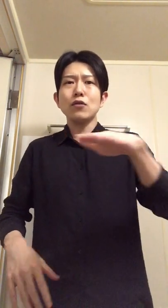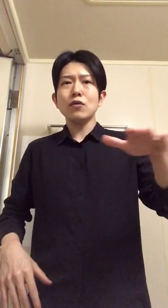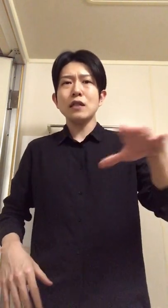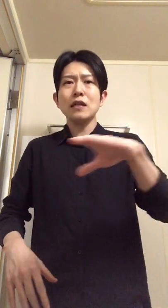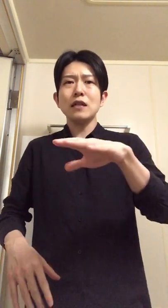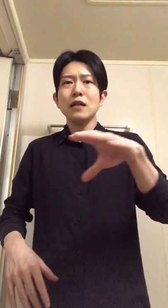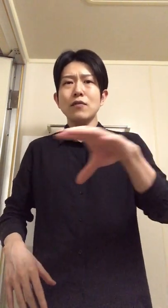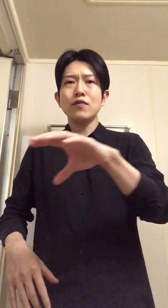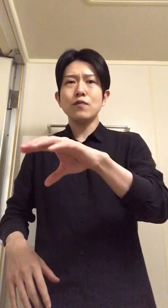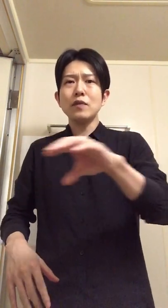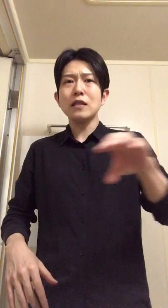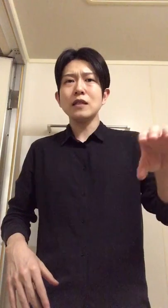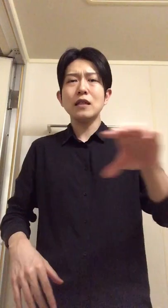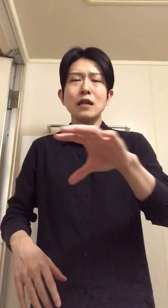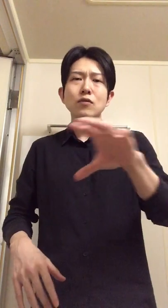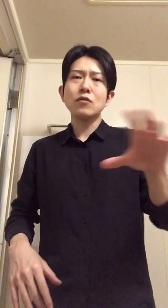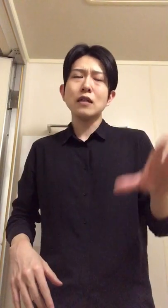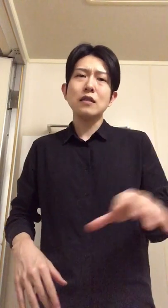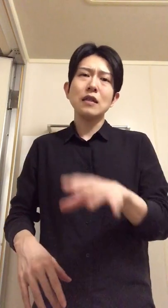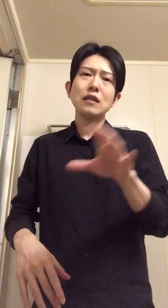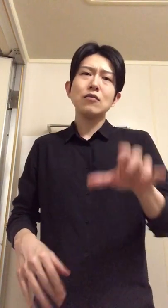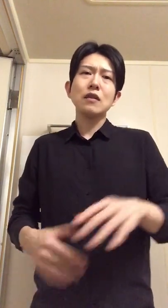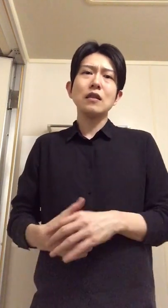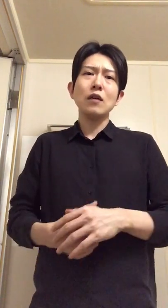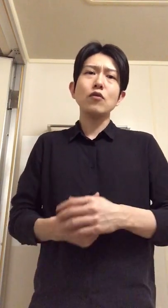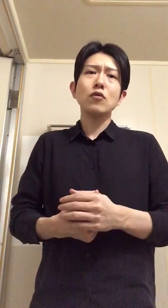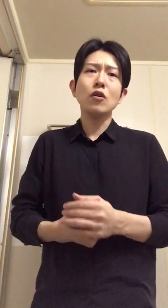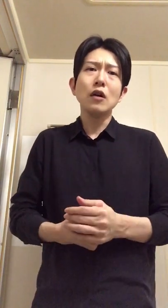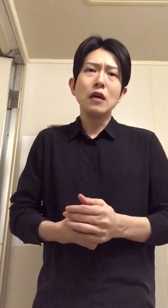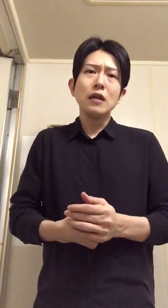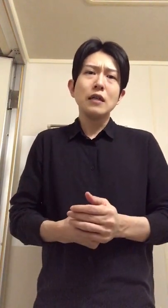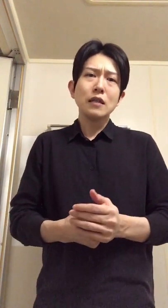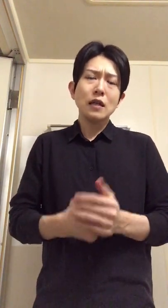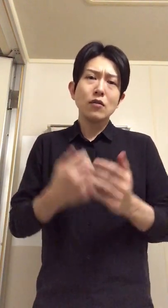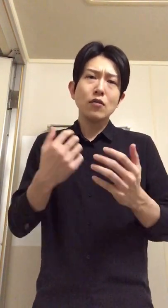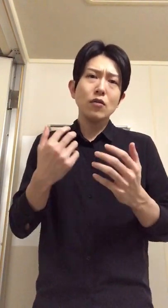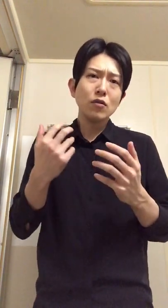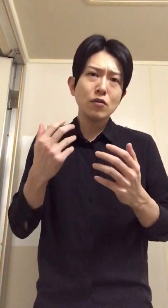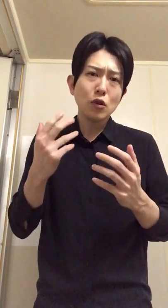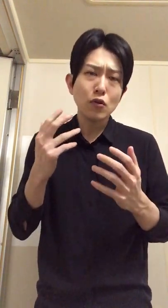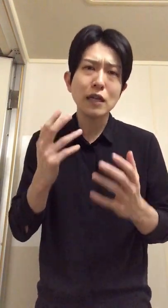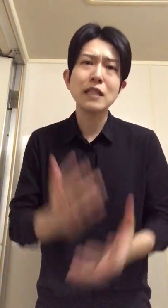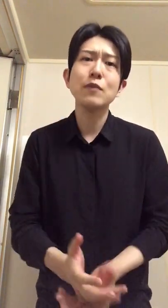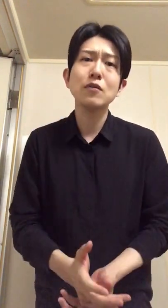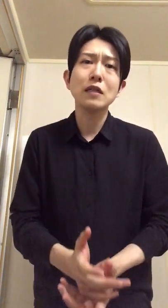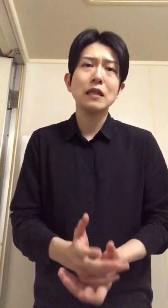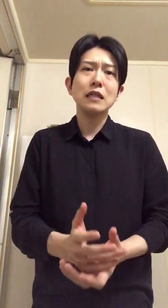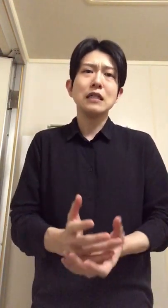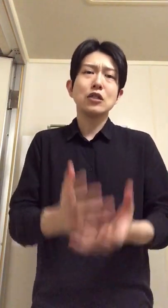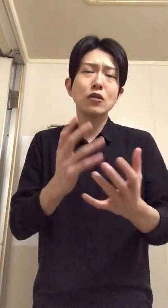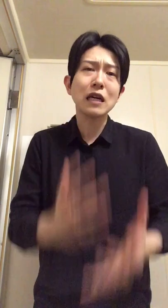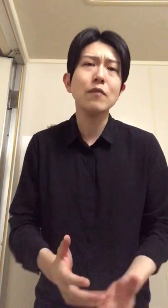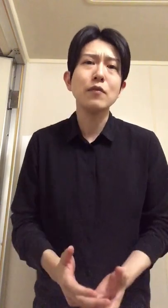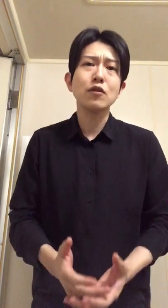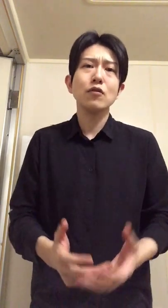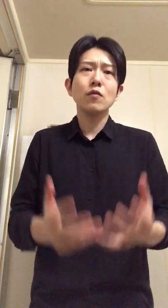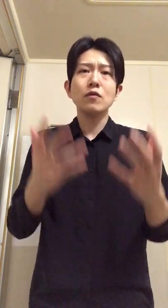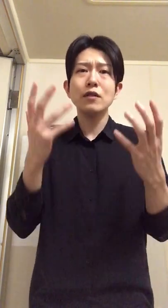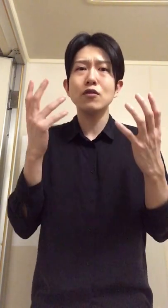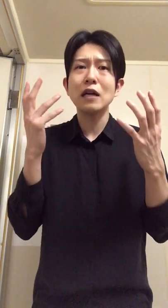でなんか無難になんかそんなやってるんだったらもっとあのーお願いしますみたいな一緒に頑張りましょう僕は世の